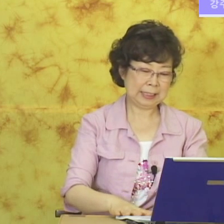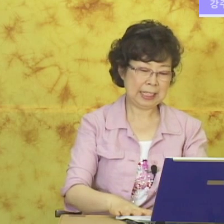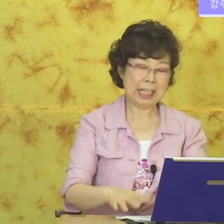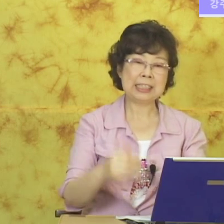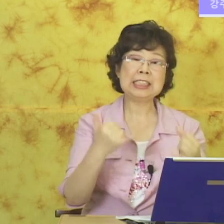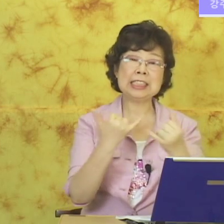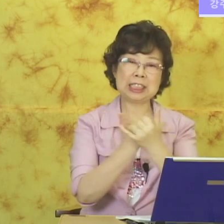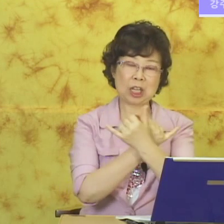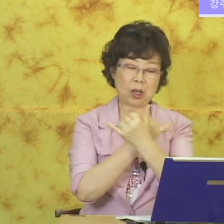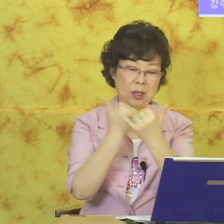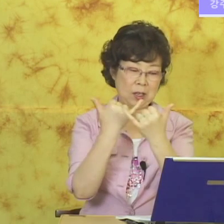친척.